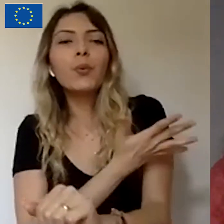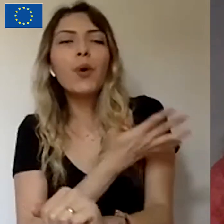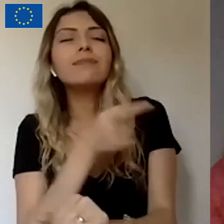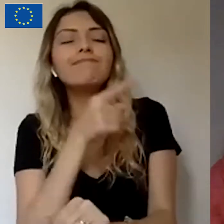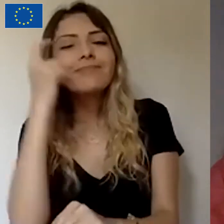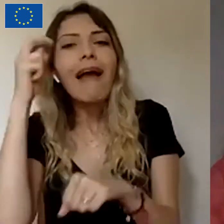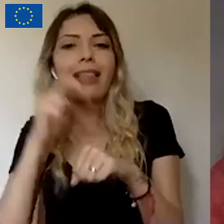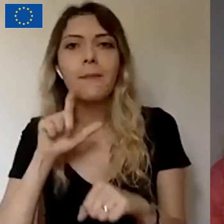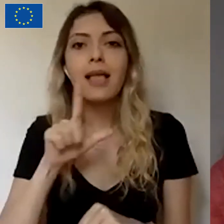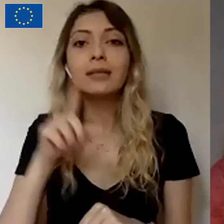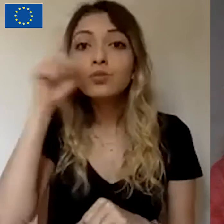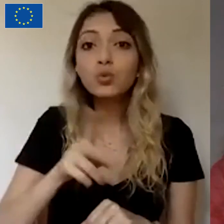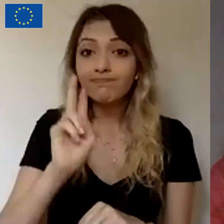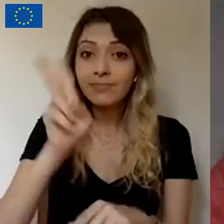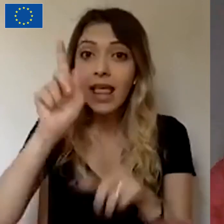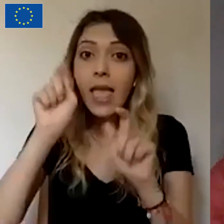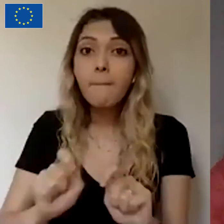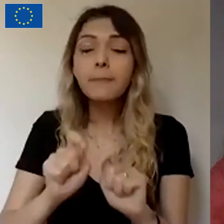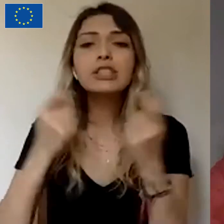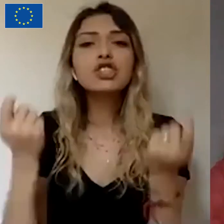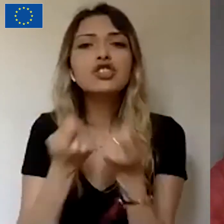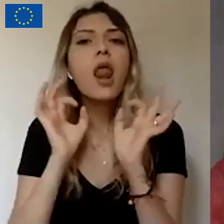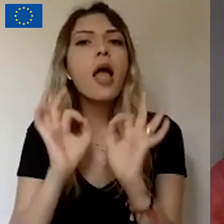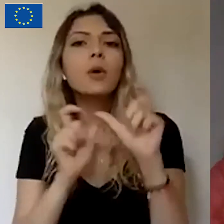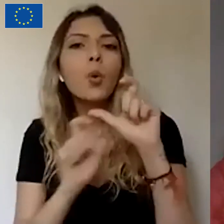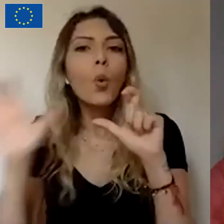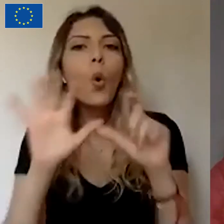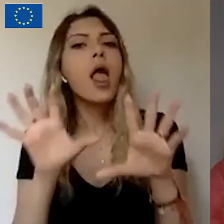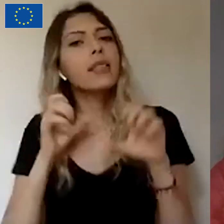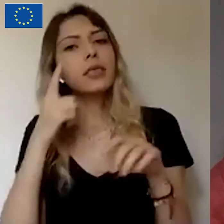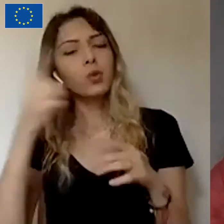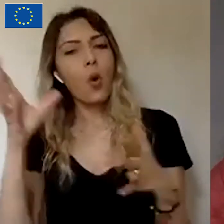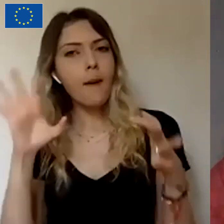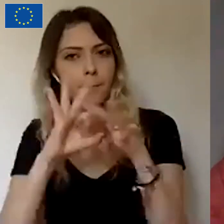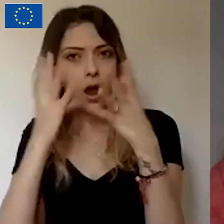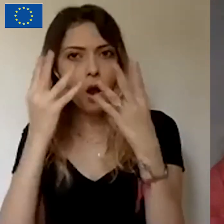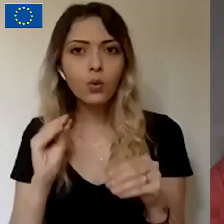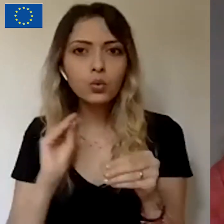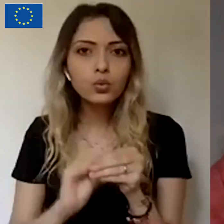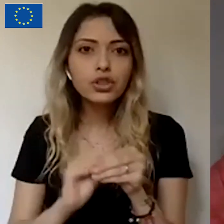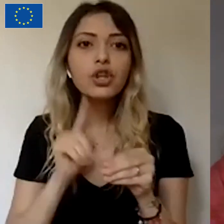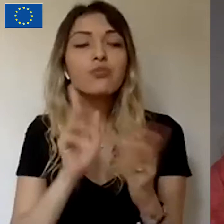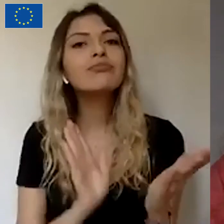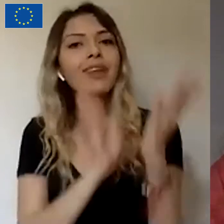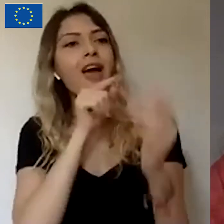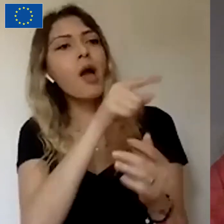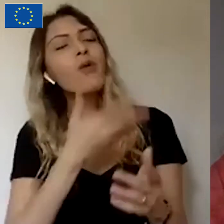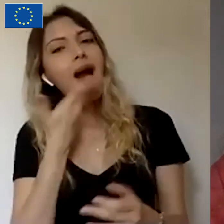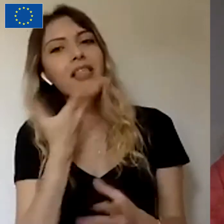işler de büyük oranda sosyal etkiyle ilgili olduğu için bunu karşı tarafa geçirmek de çok daha kolay.